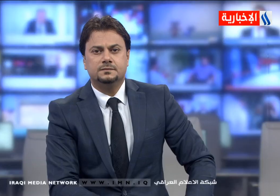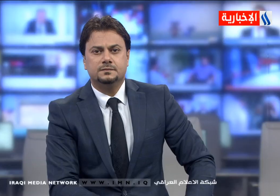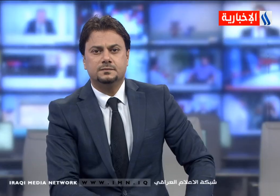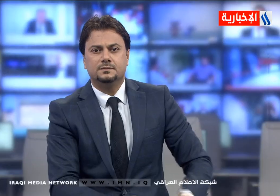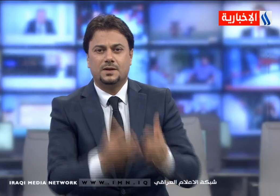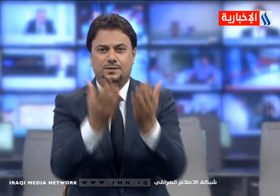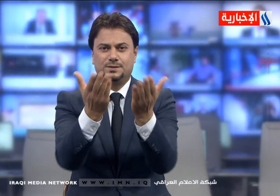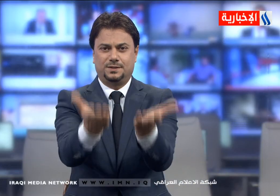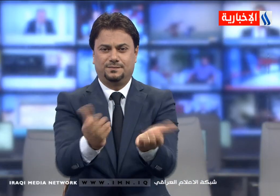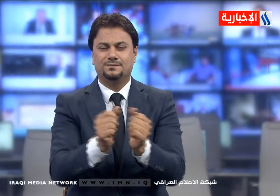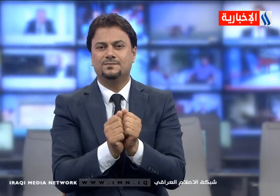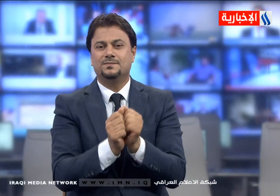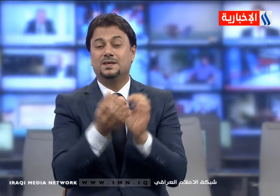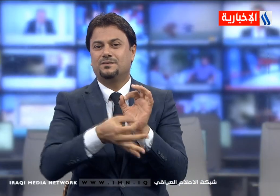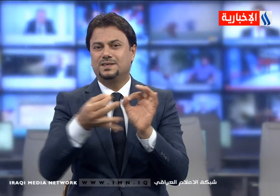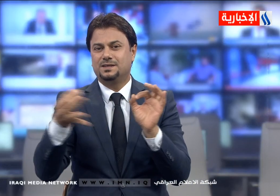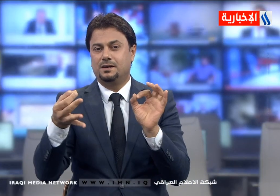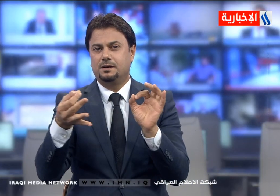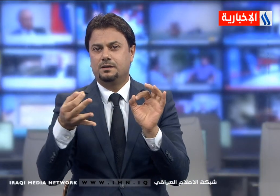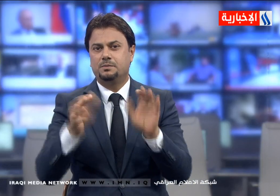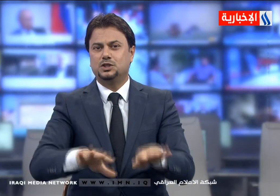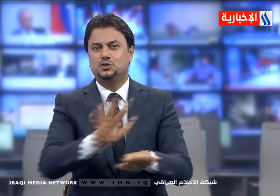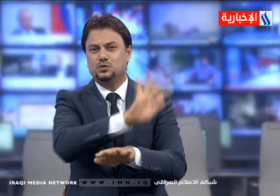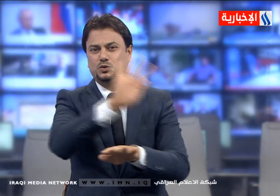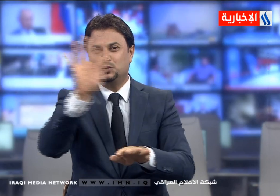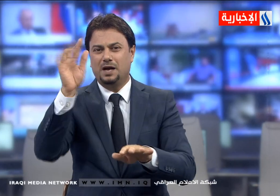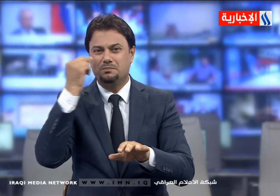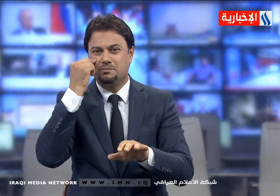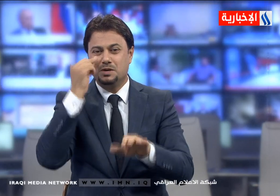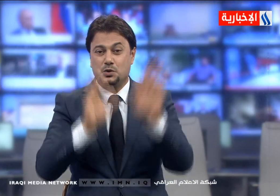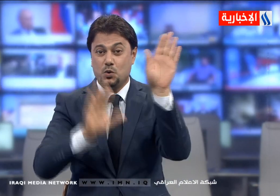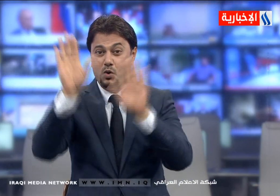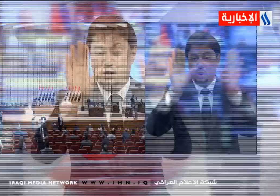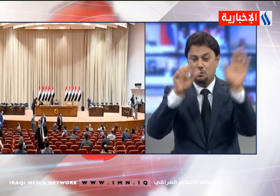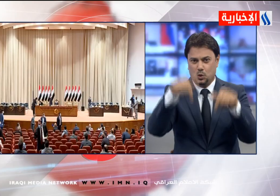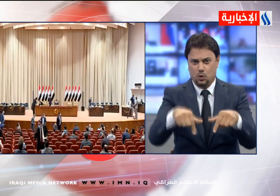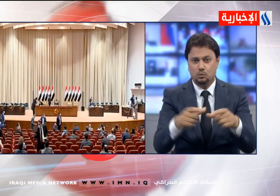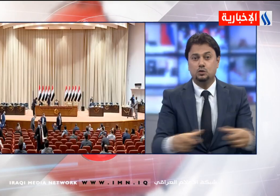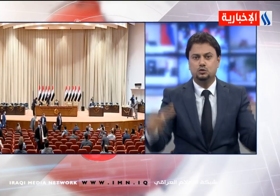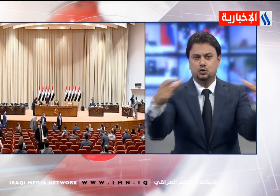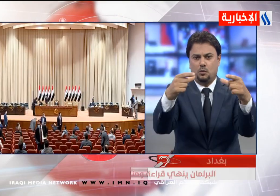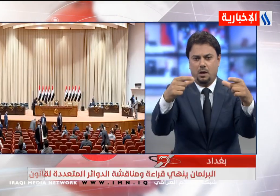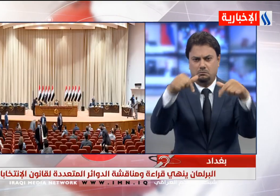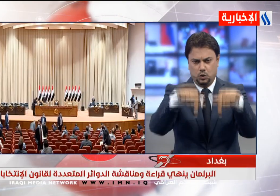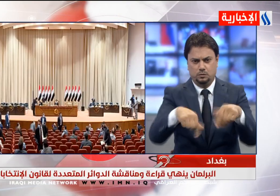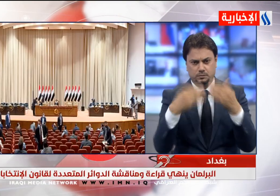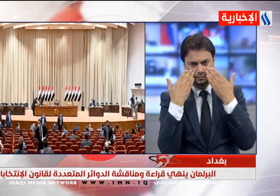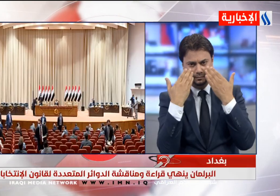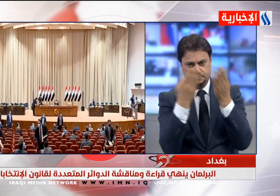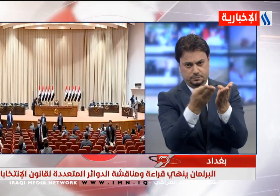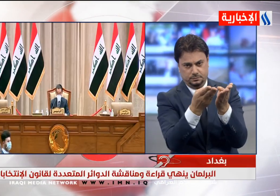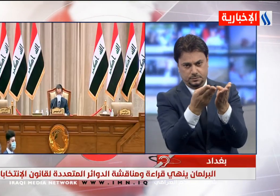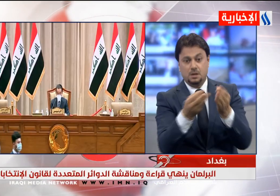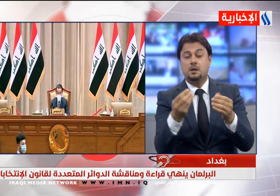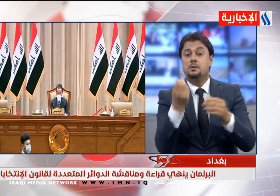أهلا بكم من جديد في الشان النيابي أنهى مجلس النواب خلال جلسته التي عقدت اليوم بحضور